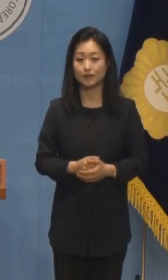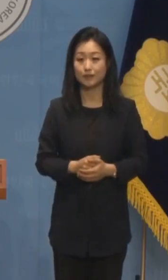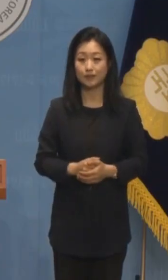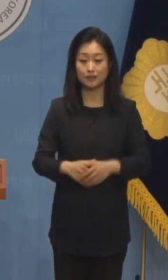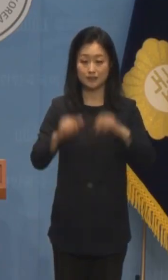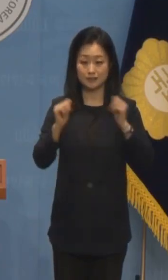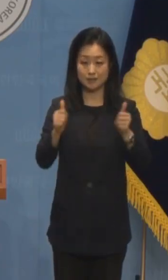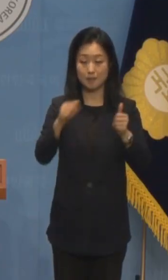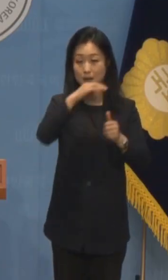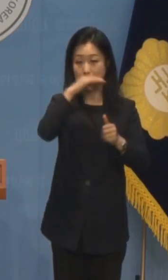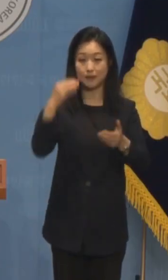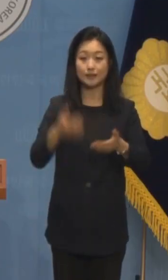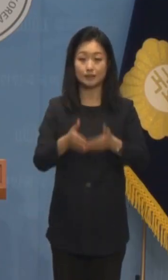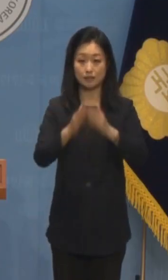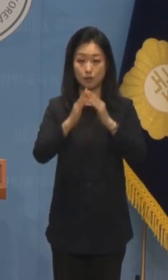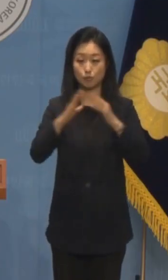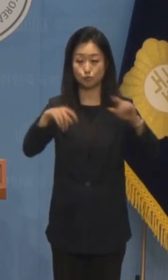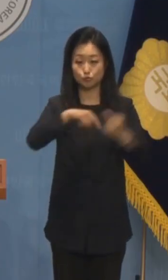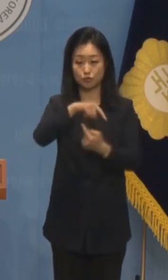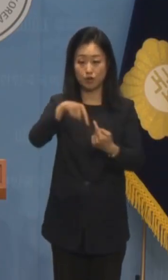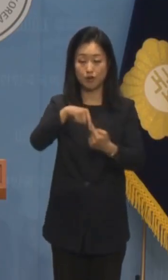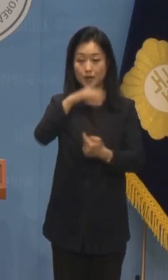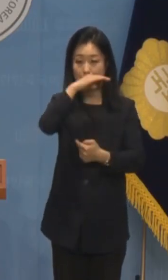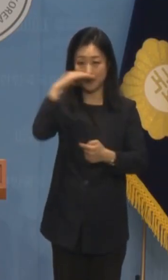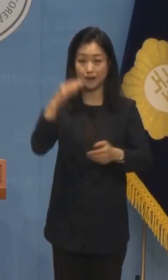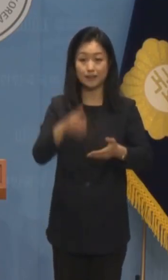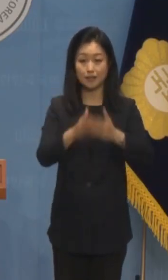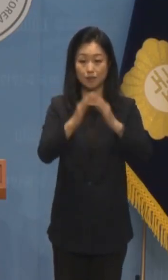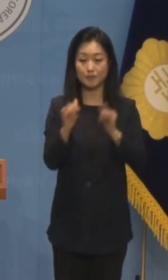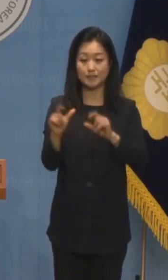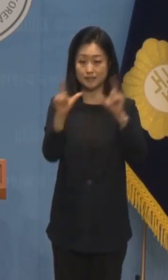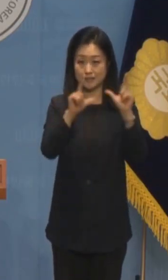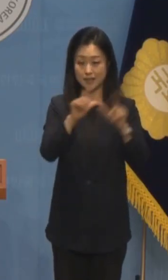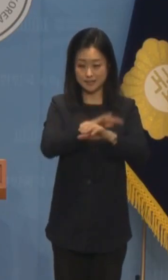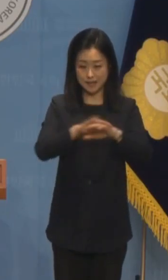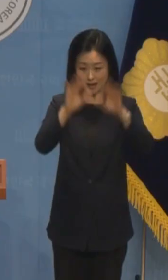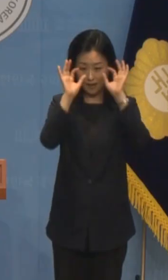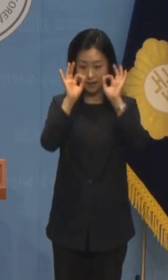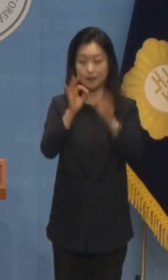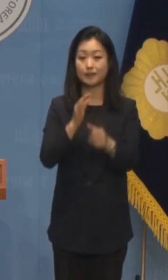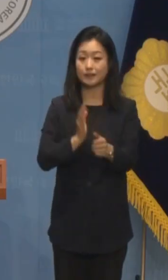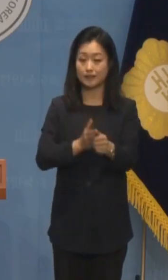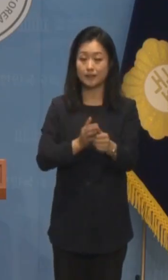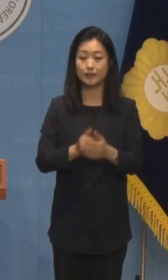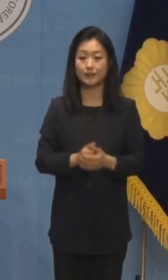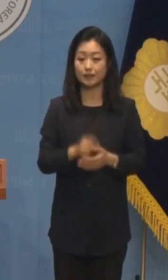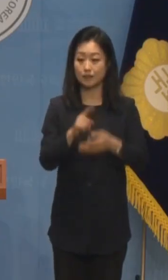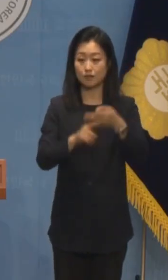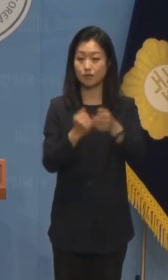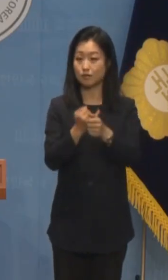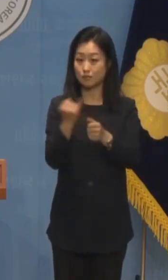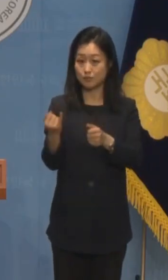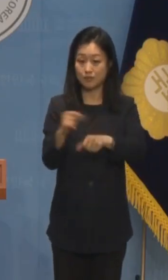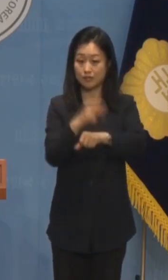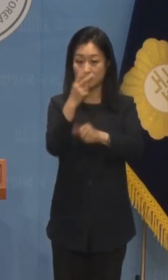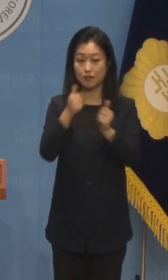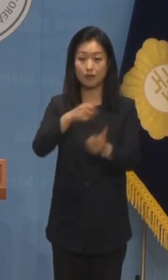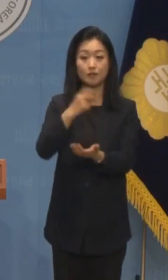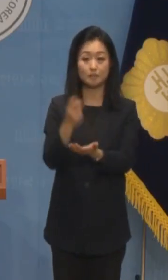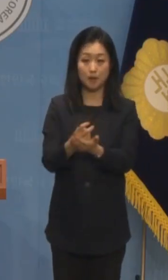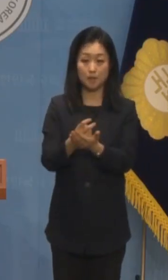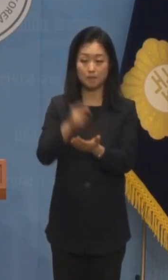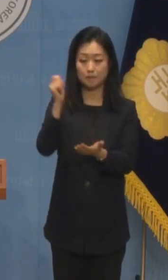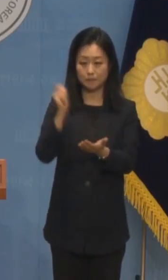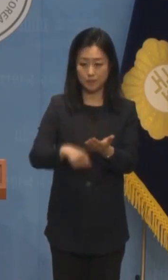사법정의를 실현하고 국정을 바로잡아 민생을 살펴야 합니다. 김건희 특검법이 반드시